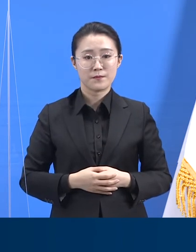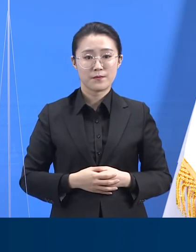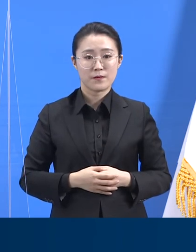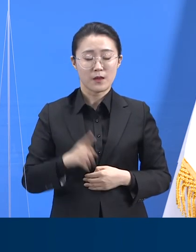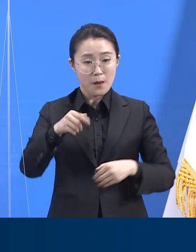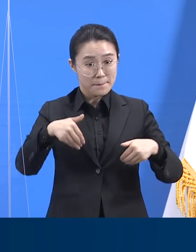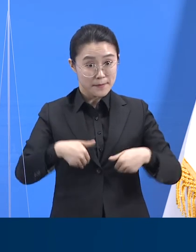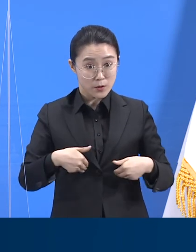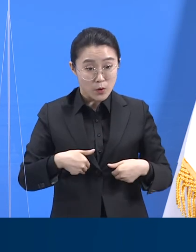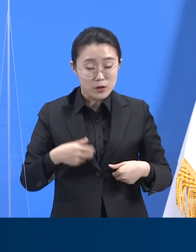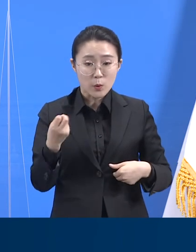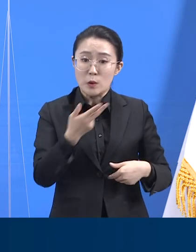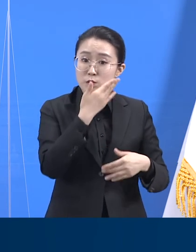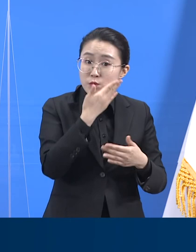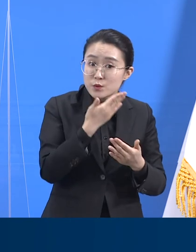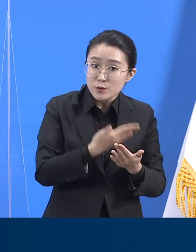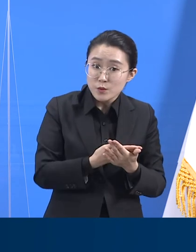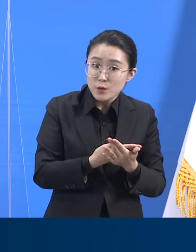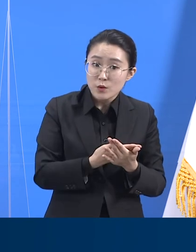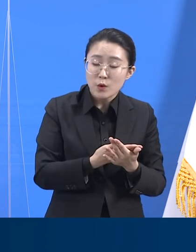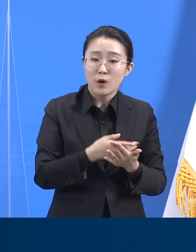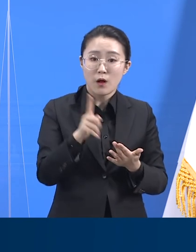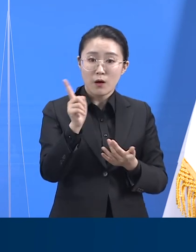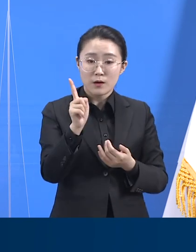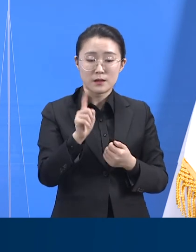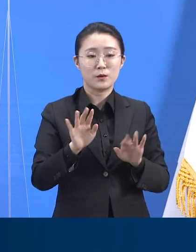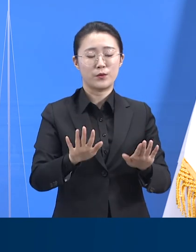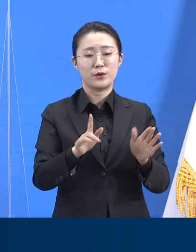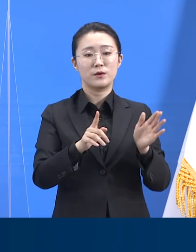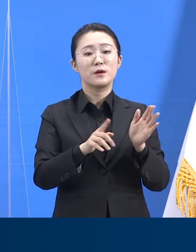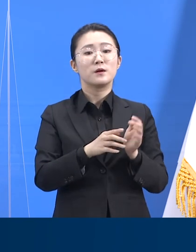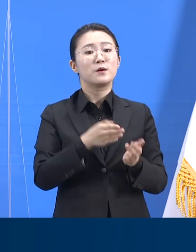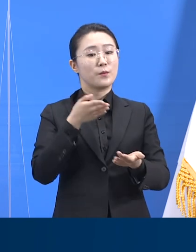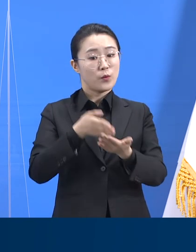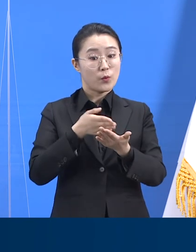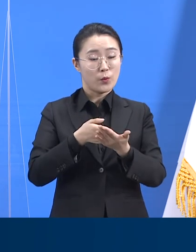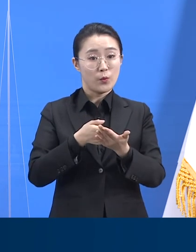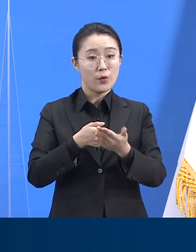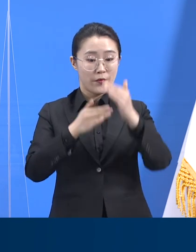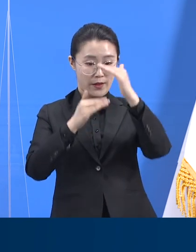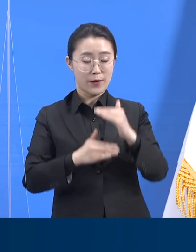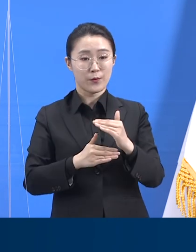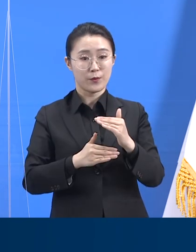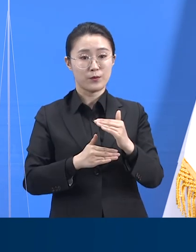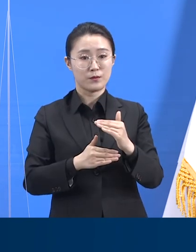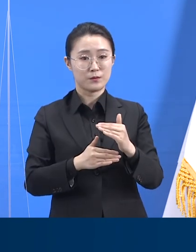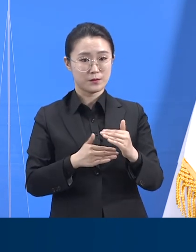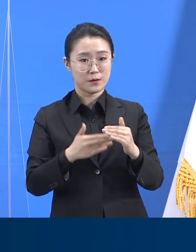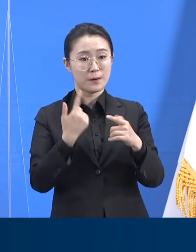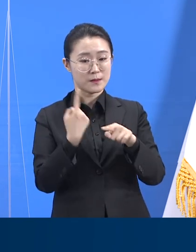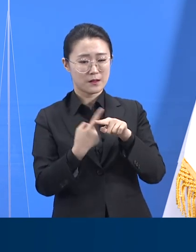필요성과 중요성은 오늘 보고 자료를 통해 들으셨듯이 지나치게 저평가되어 있습니다.